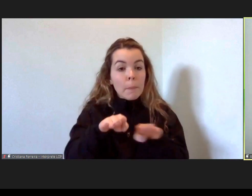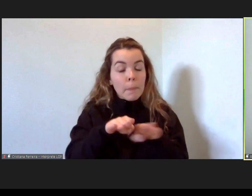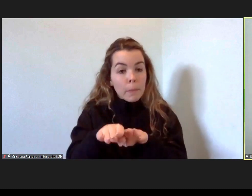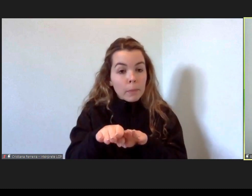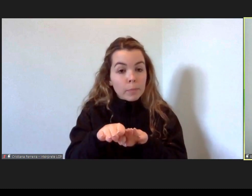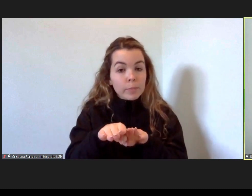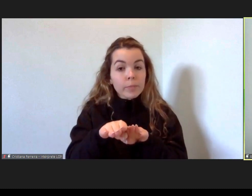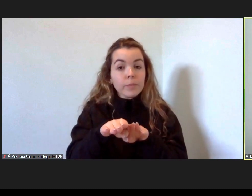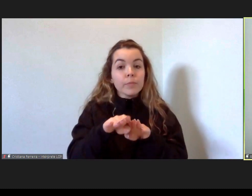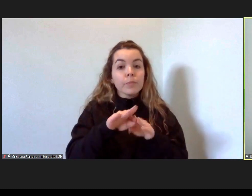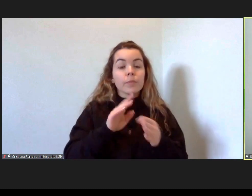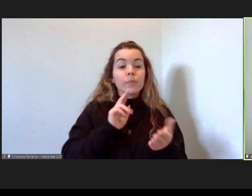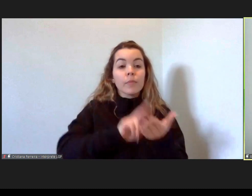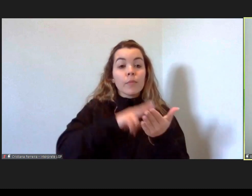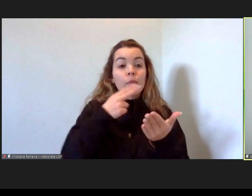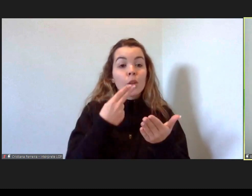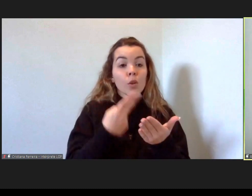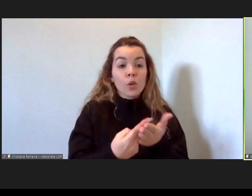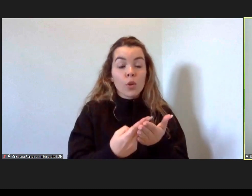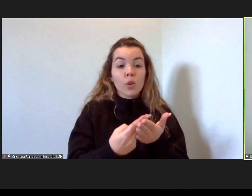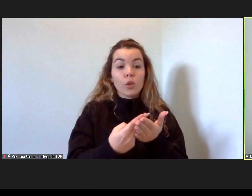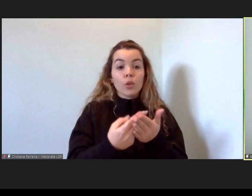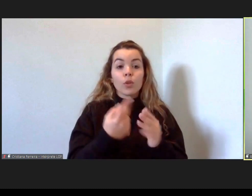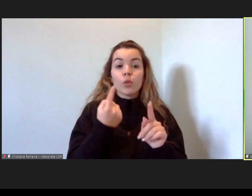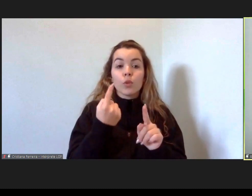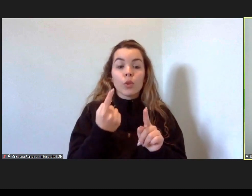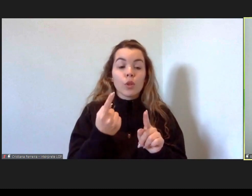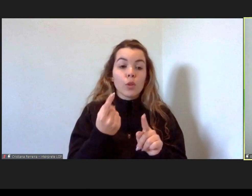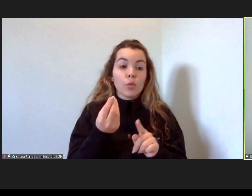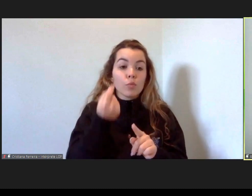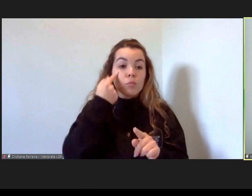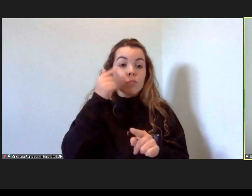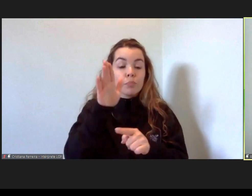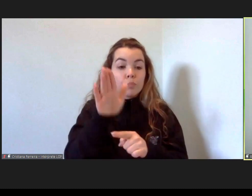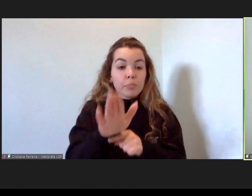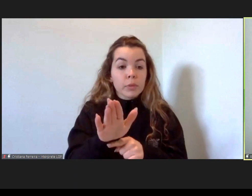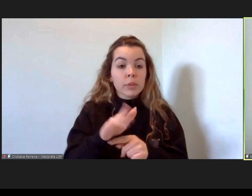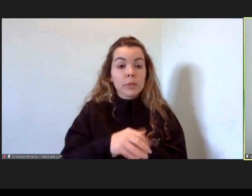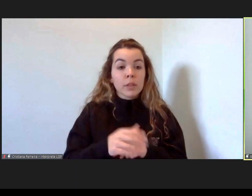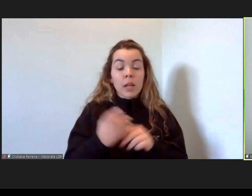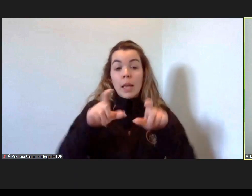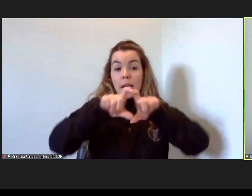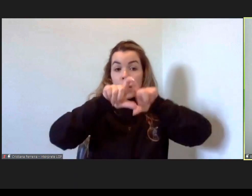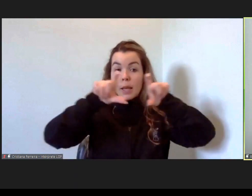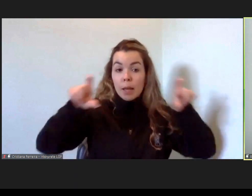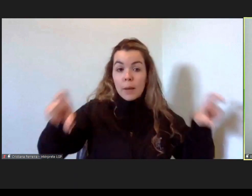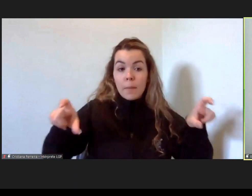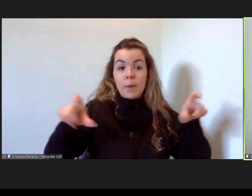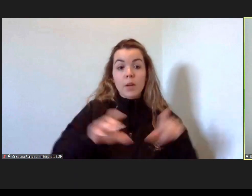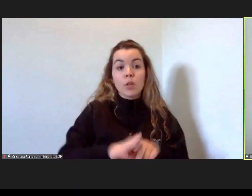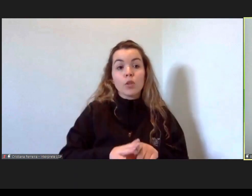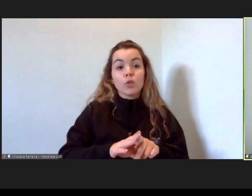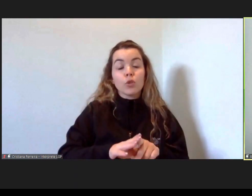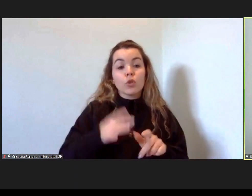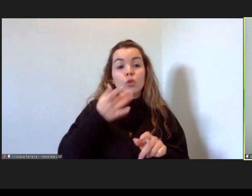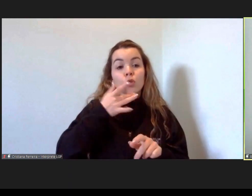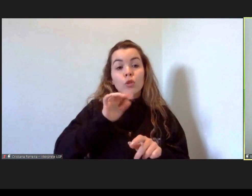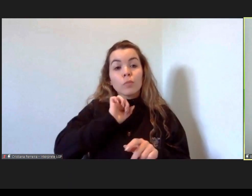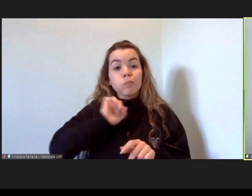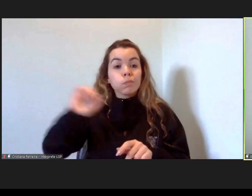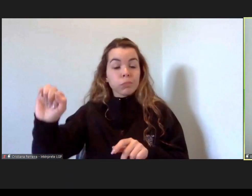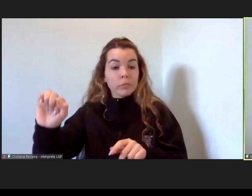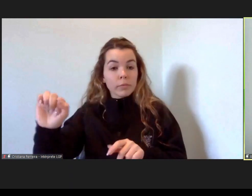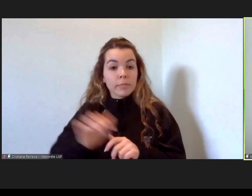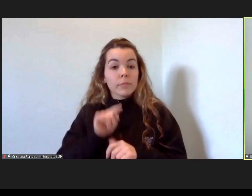estabelecimento de sinergias e pontos empresariais com o país de origem. Esta é uma outra